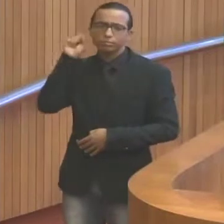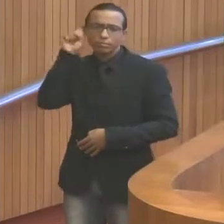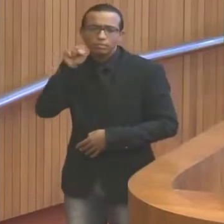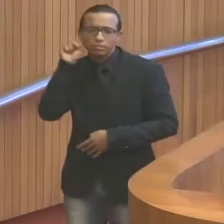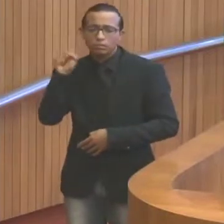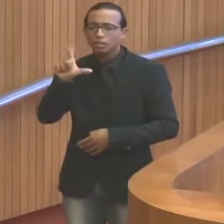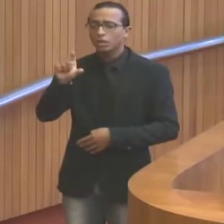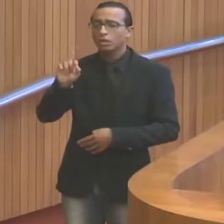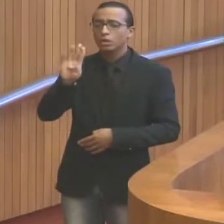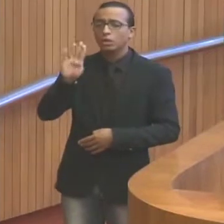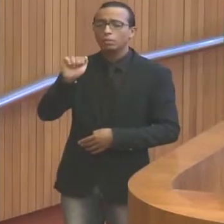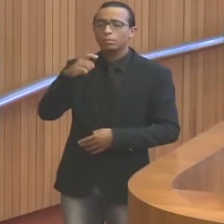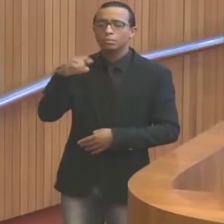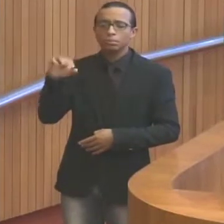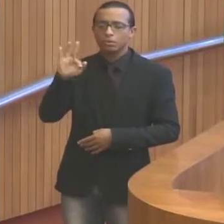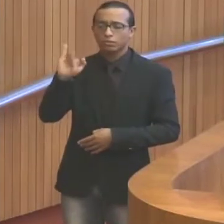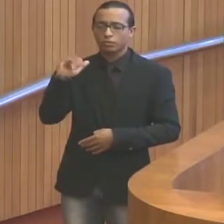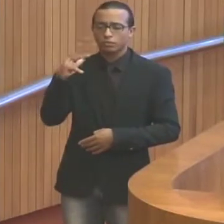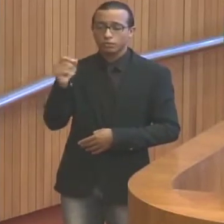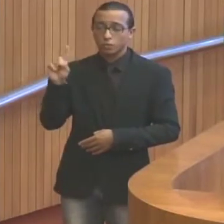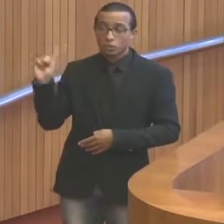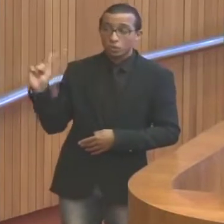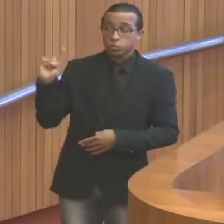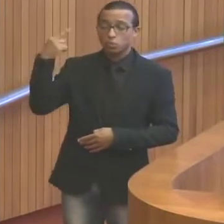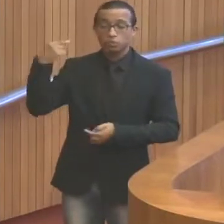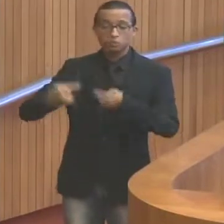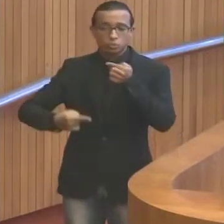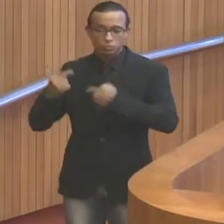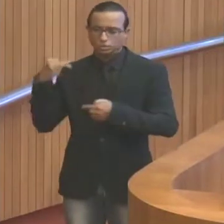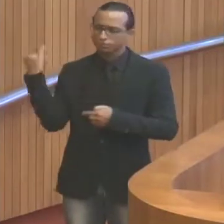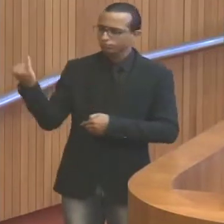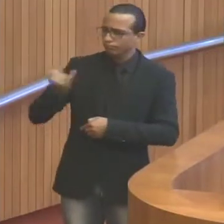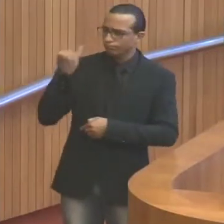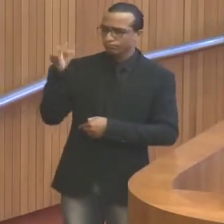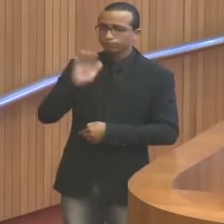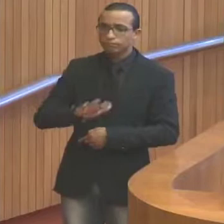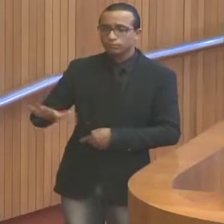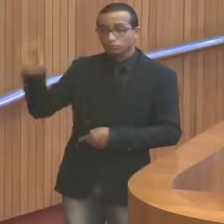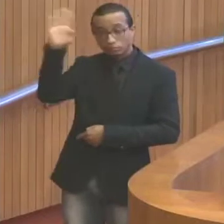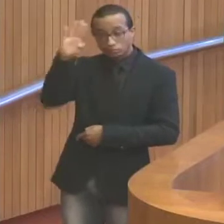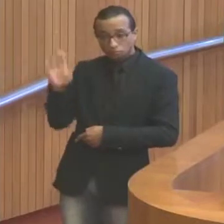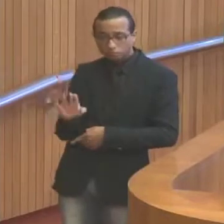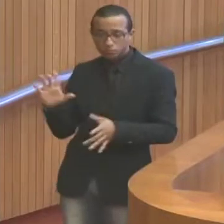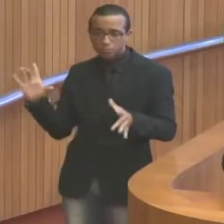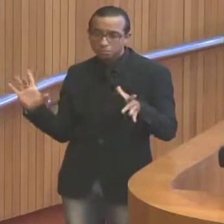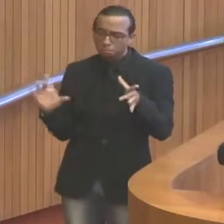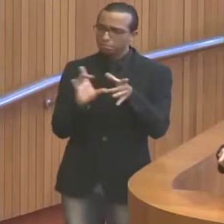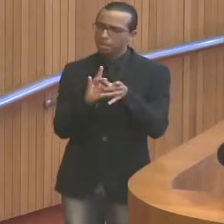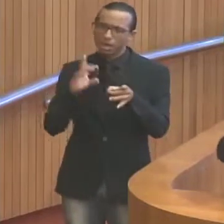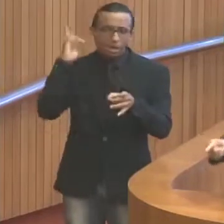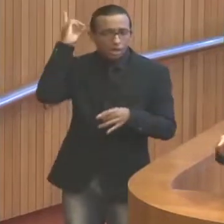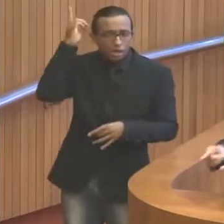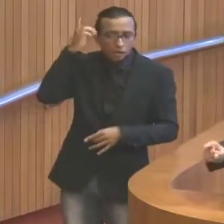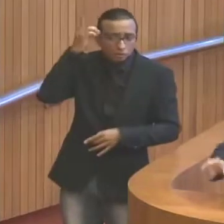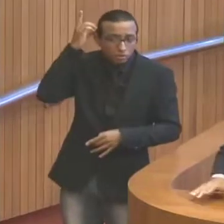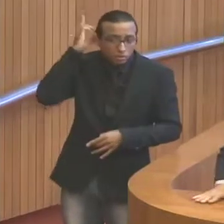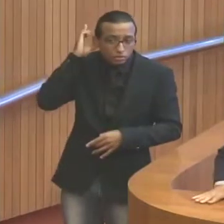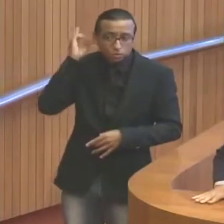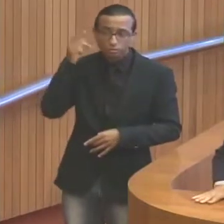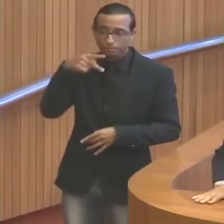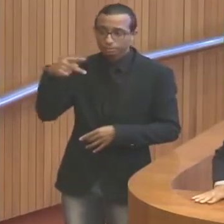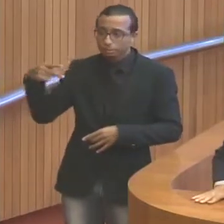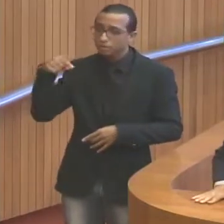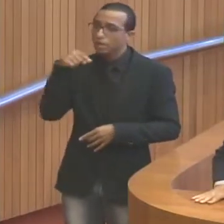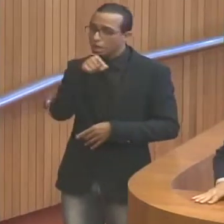é um dos políticos mais importantes do país, aliado da presidenta Dilma Rousseff, que está ajudando a trazer os investimentos para o